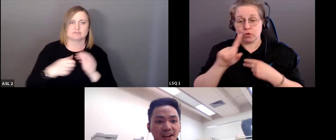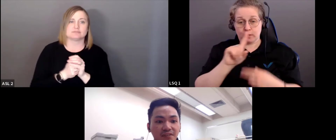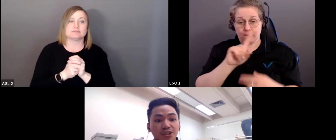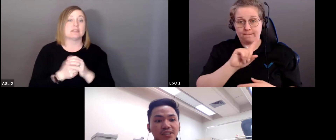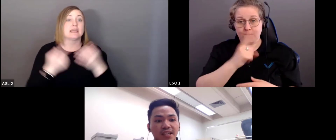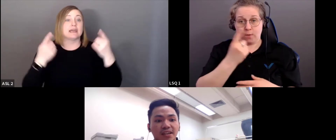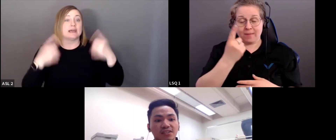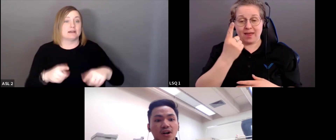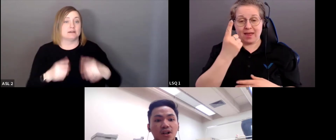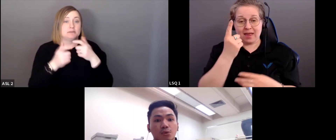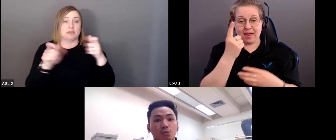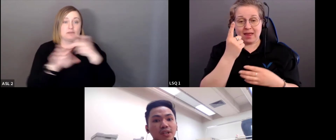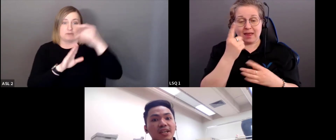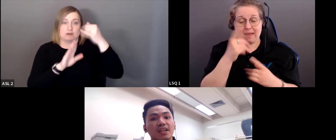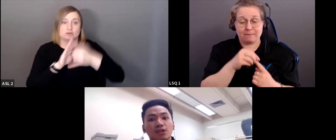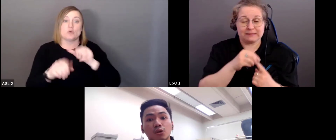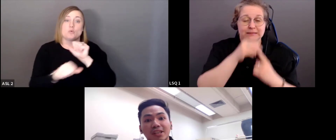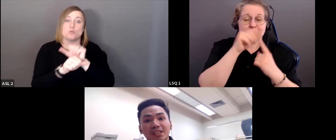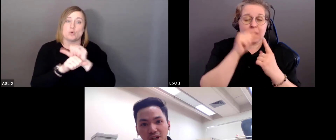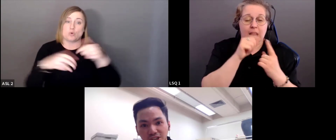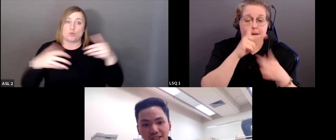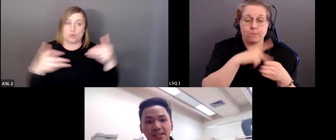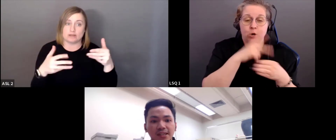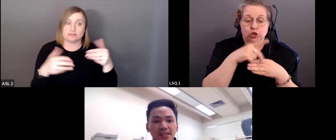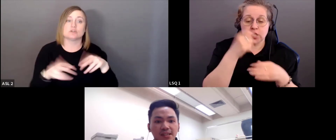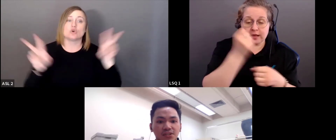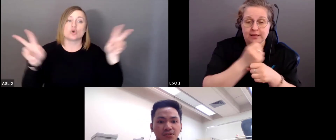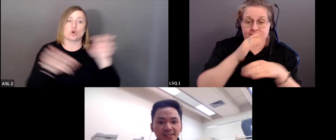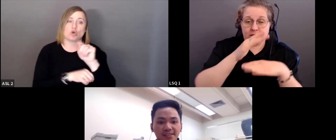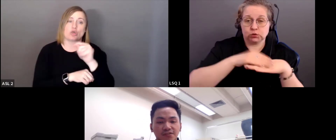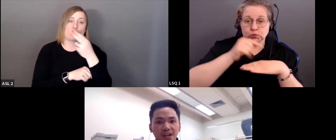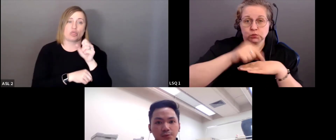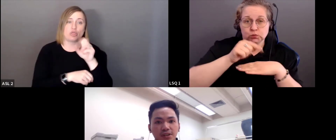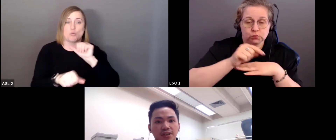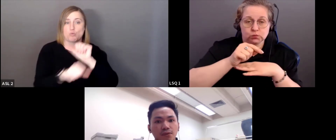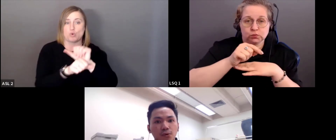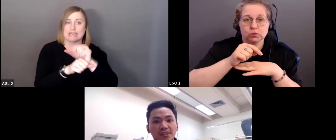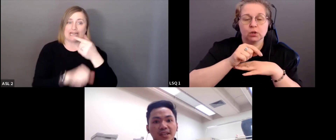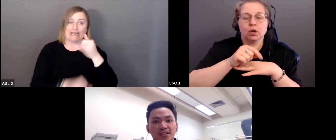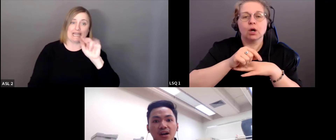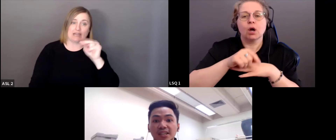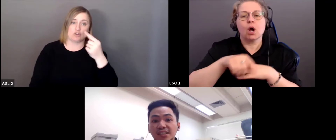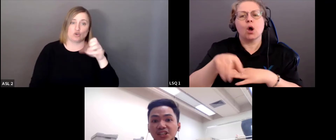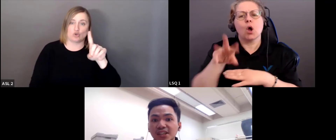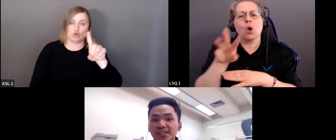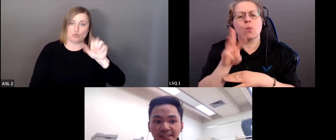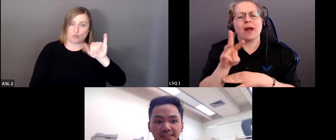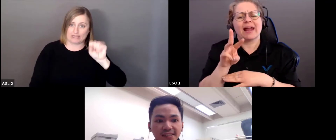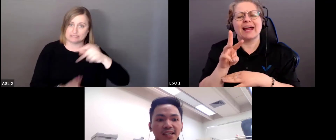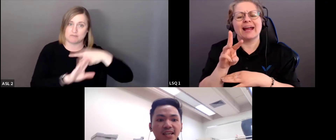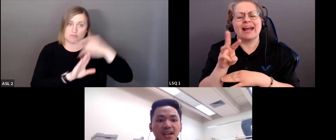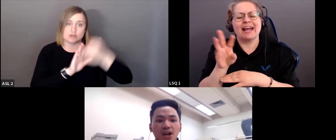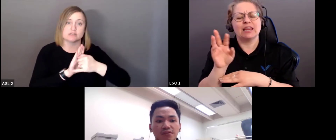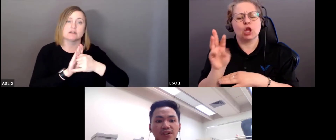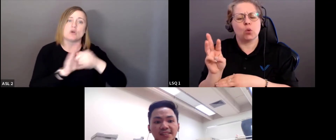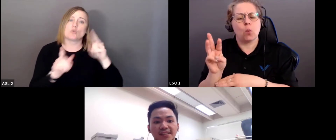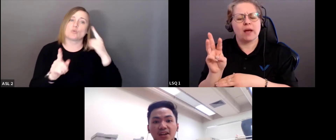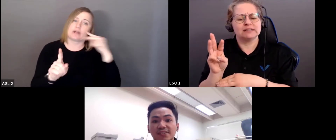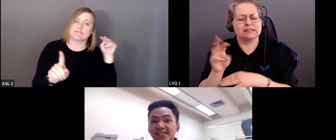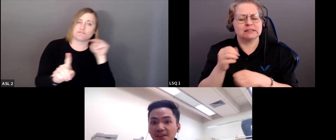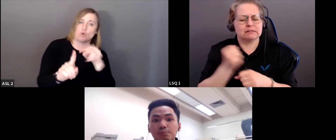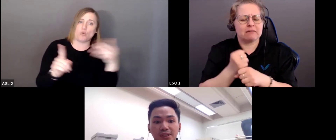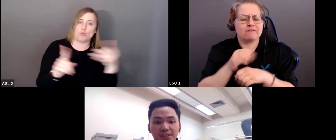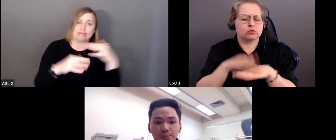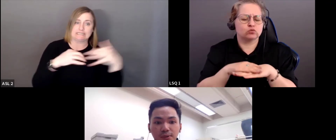auquel j'ai travaillé, c'était le projet Working in Good Ways. C'est un